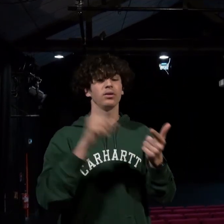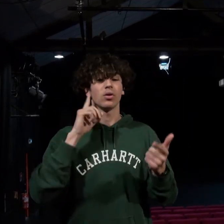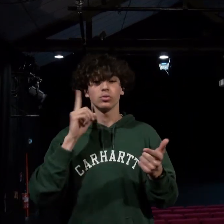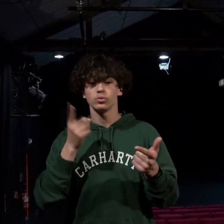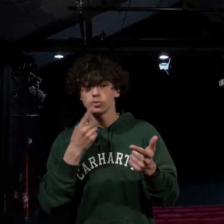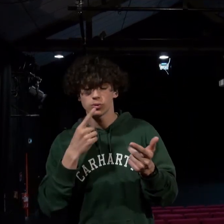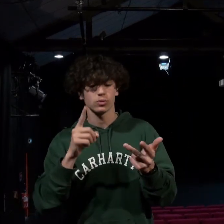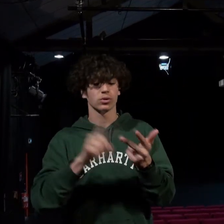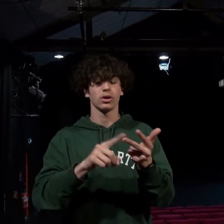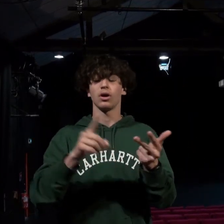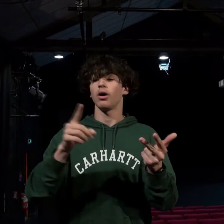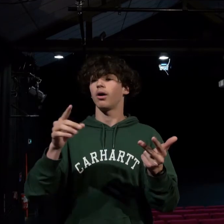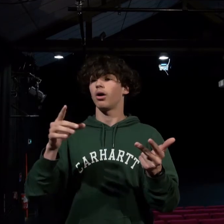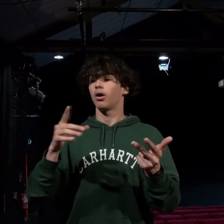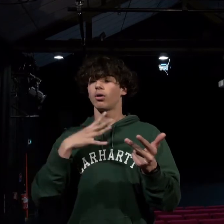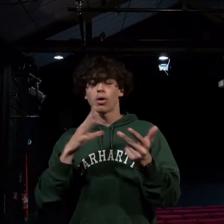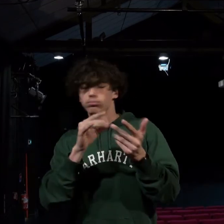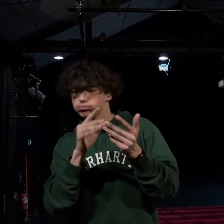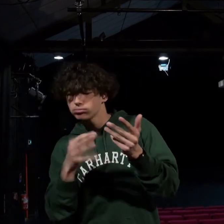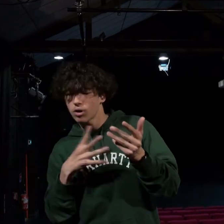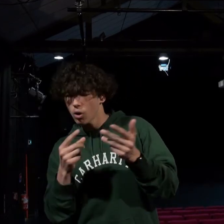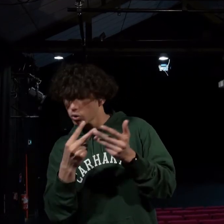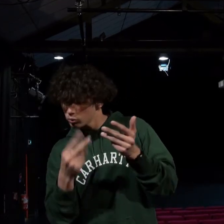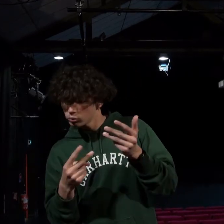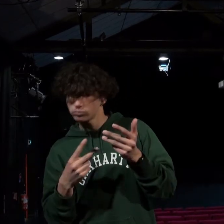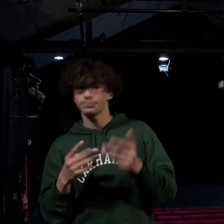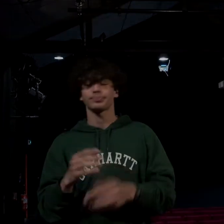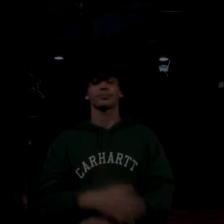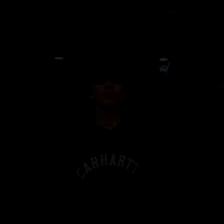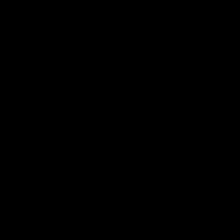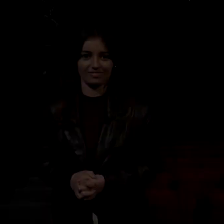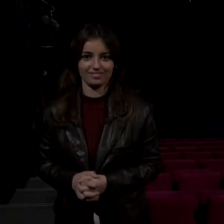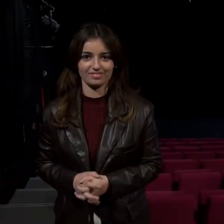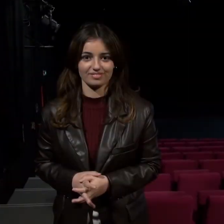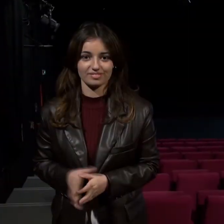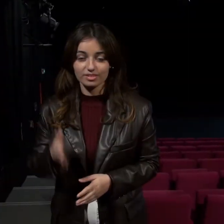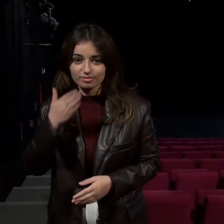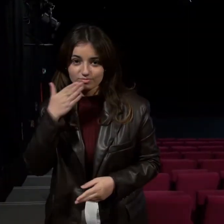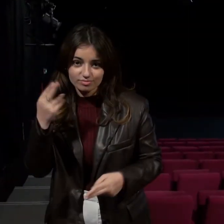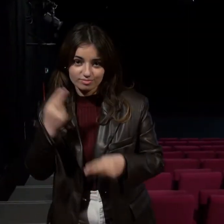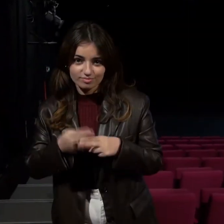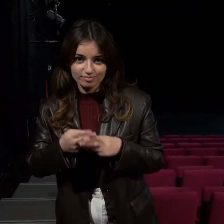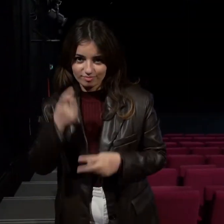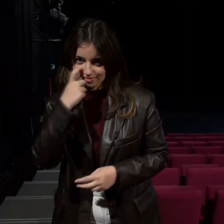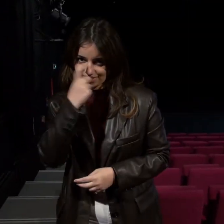sourds et de plein d'autres enfants. Bonjour, je m'appelle Claire.